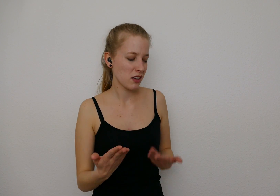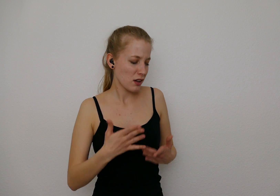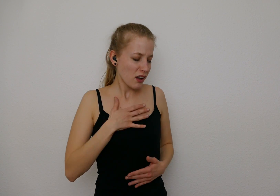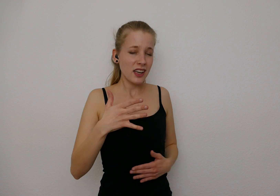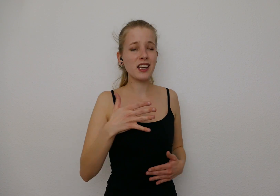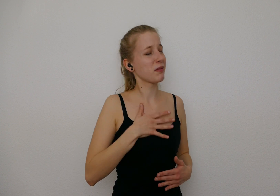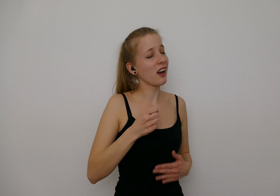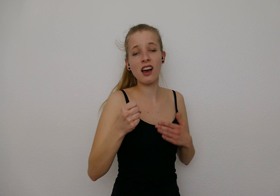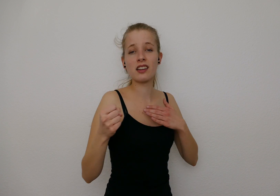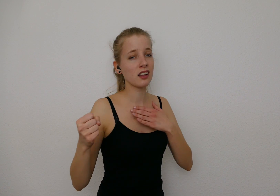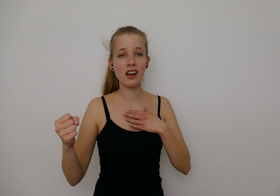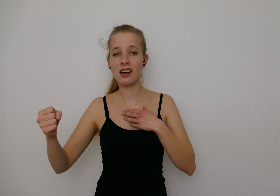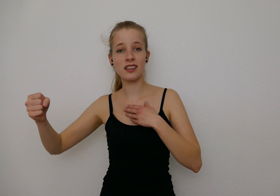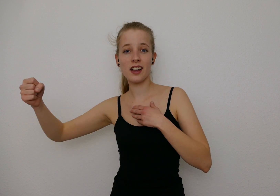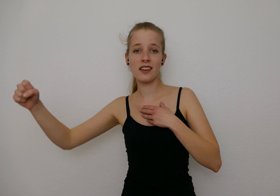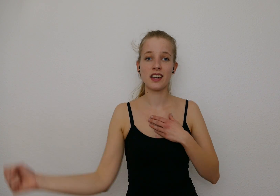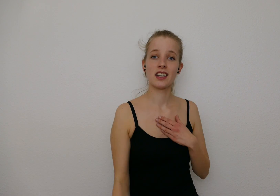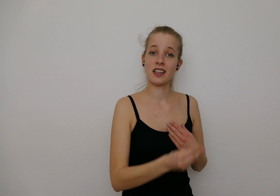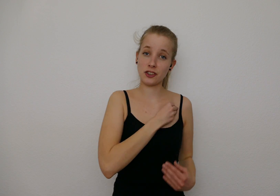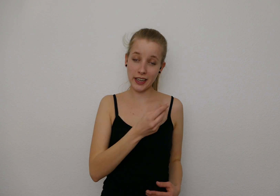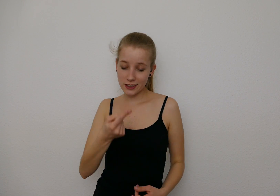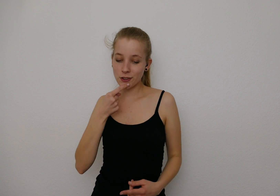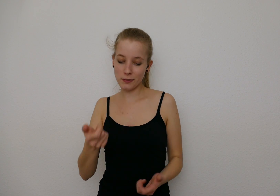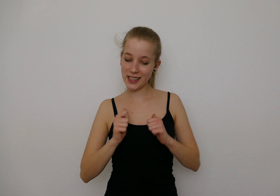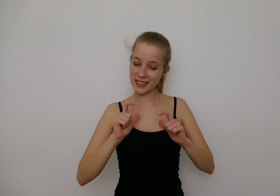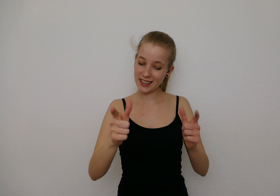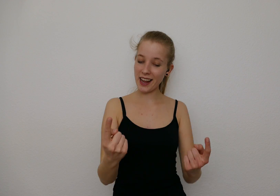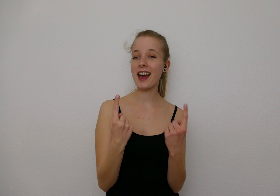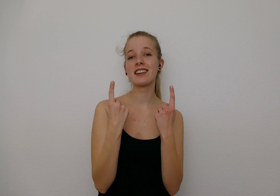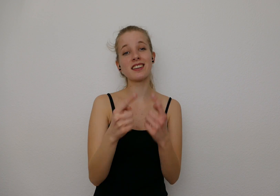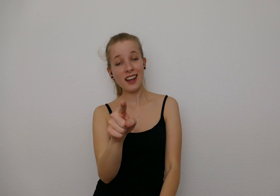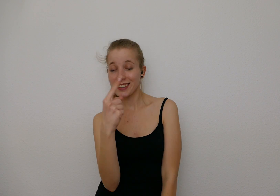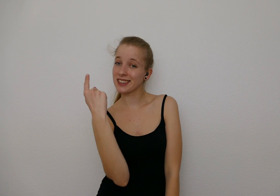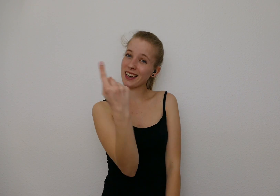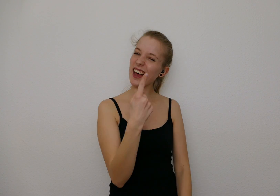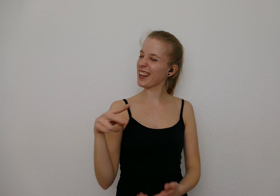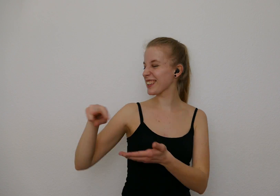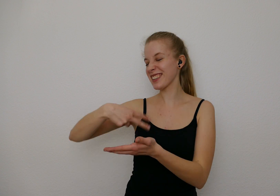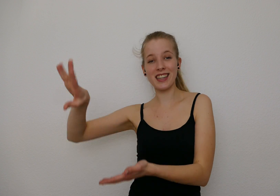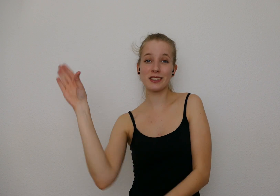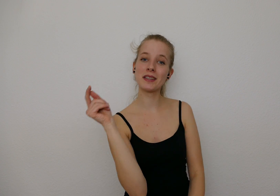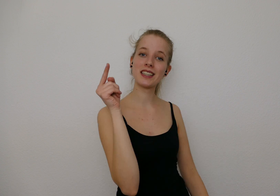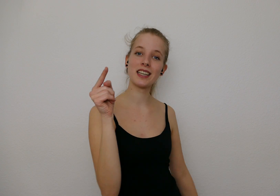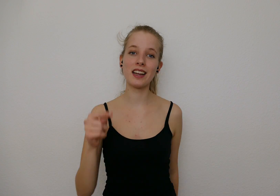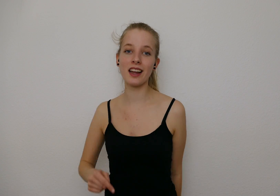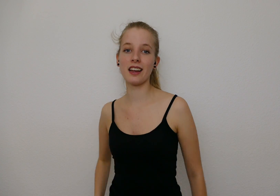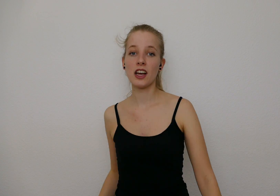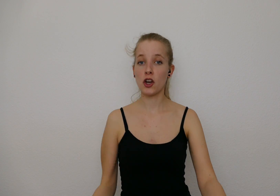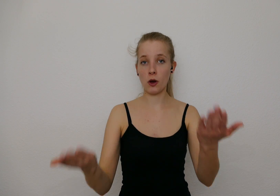es verschlägt mir grad den Atem Sag, schenkst du mir den einen, nur den einen Tanz mit dir Komm,